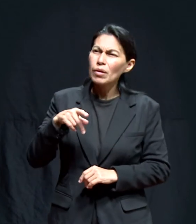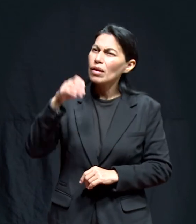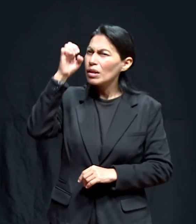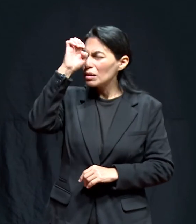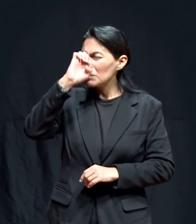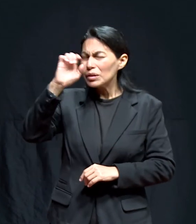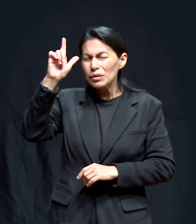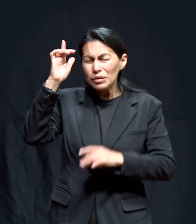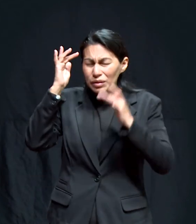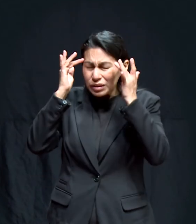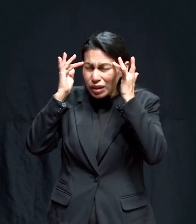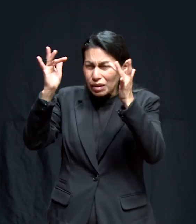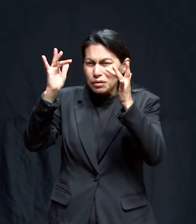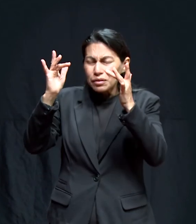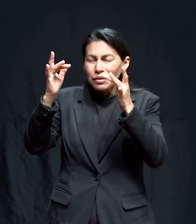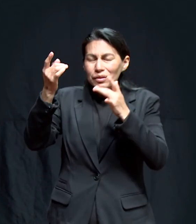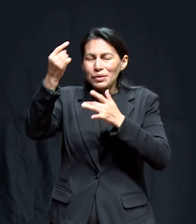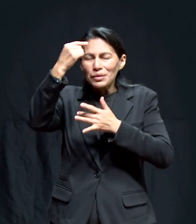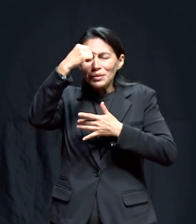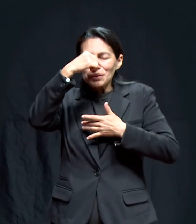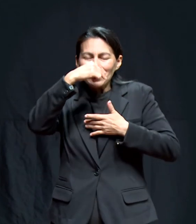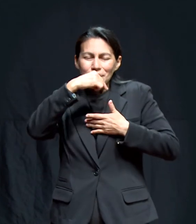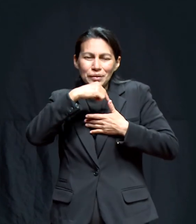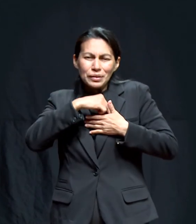el Espíritu Santo con el ego seguía trabajando.